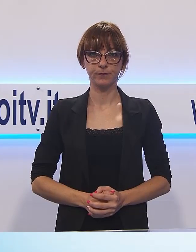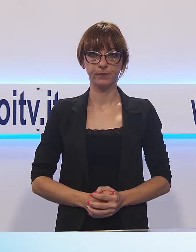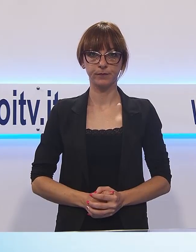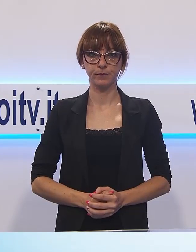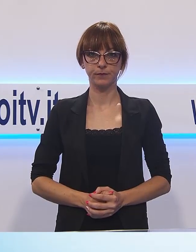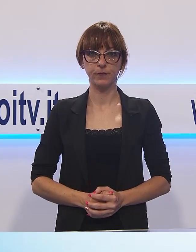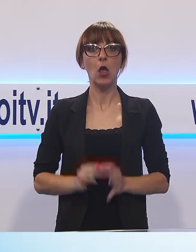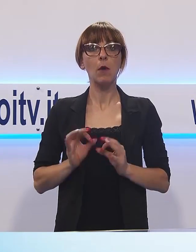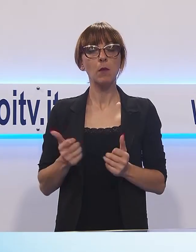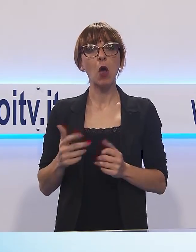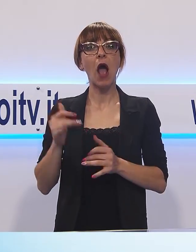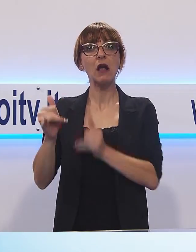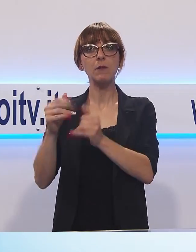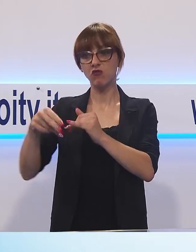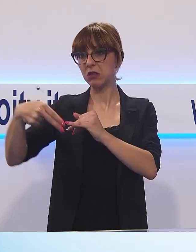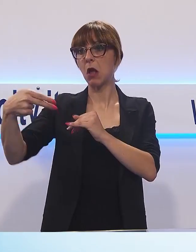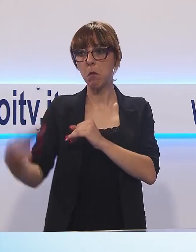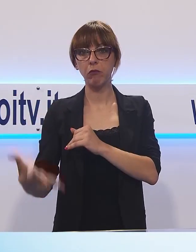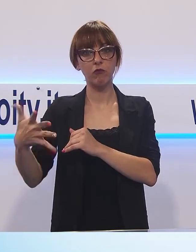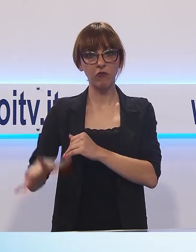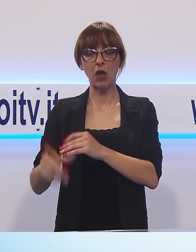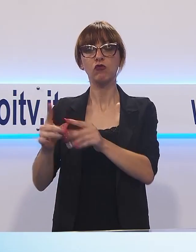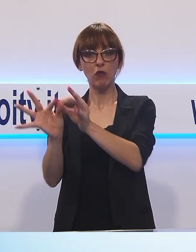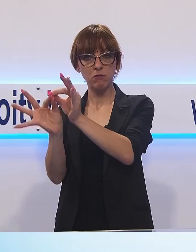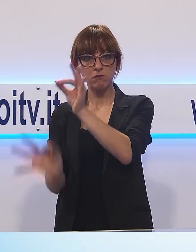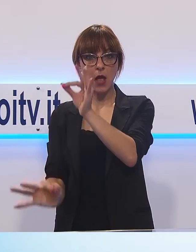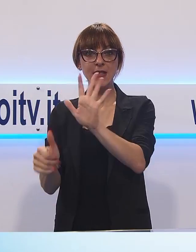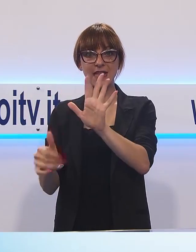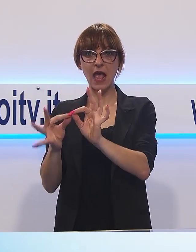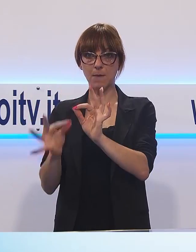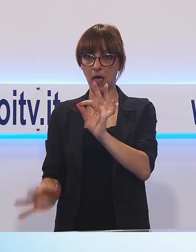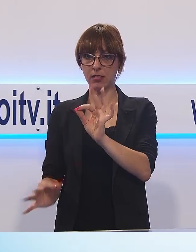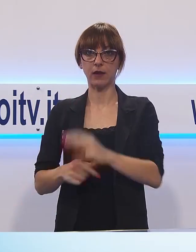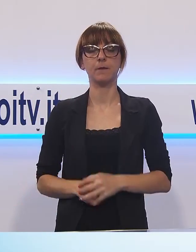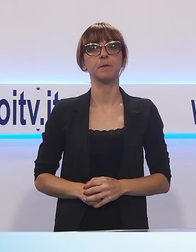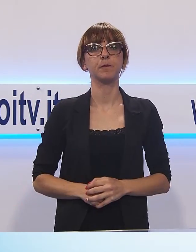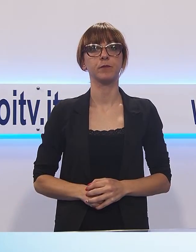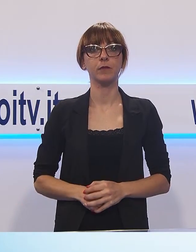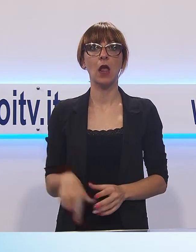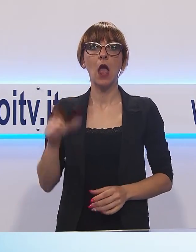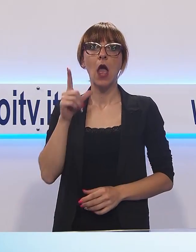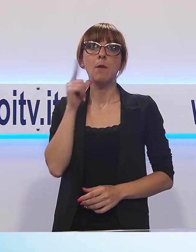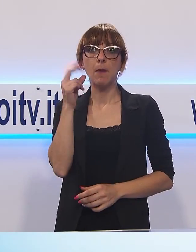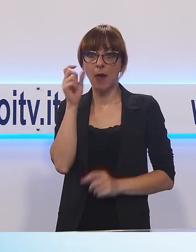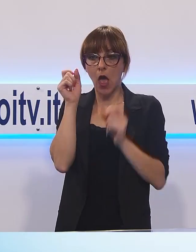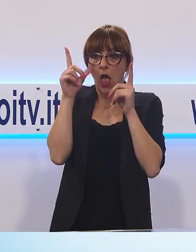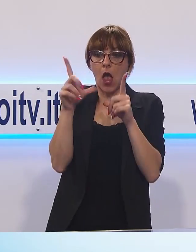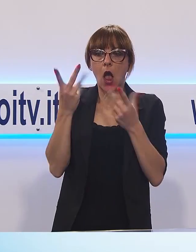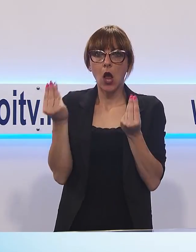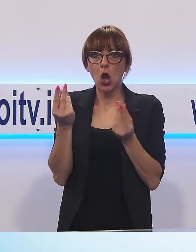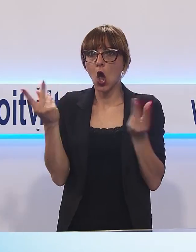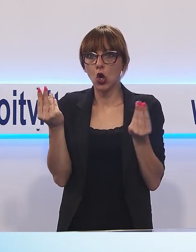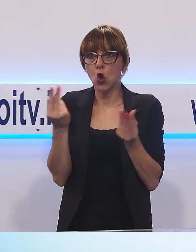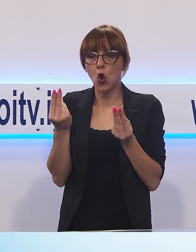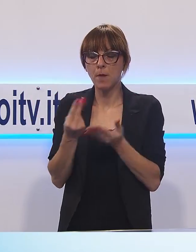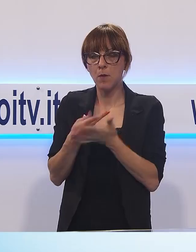biciclettina, atterrando violentemente da un'altezza di circa 6 metri. Quando il padre si è accorto di ciò che era accaduto, ha tentato